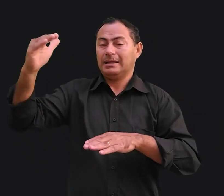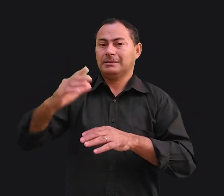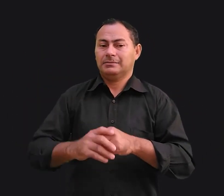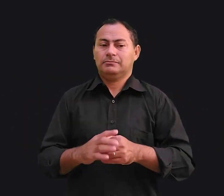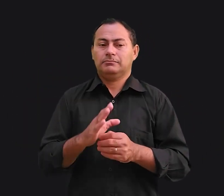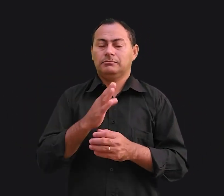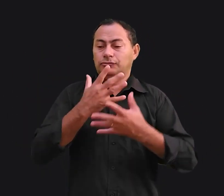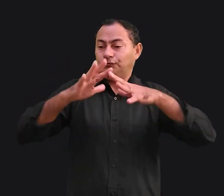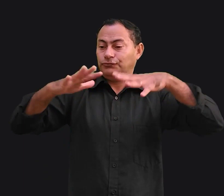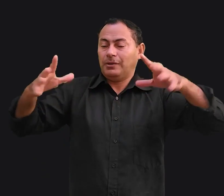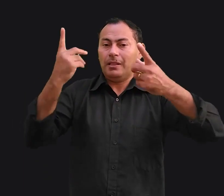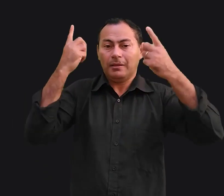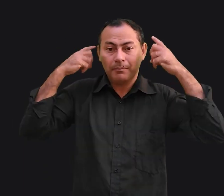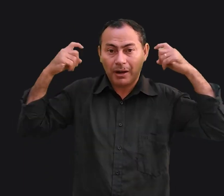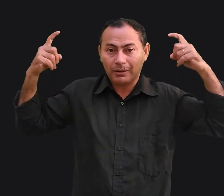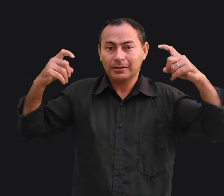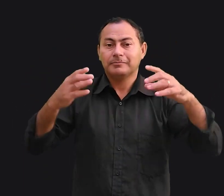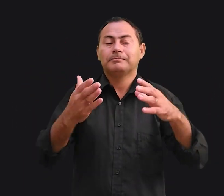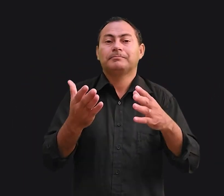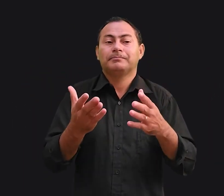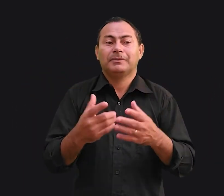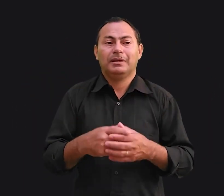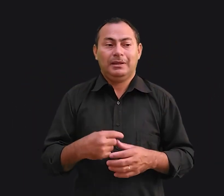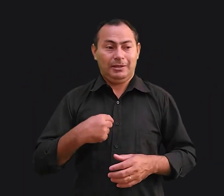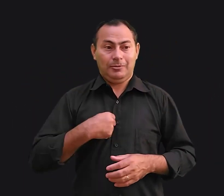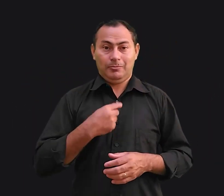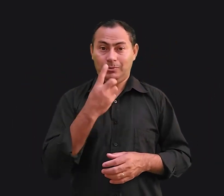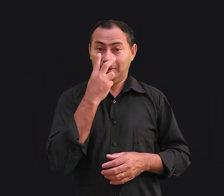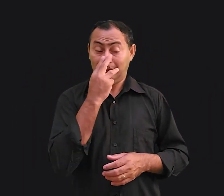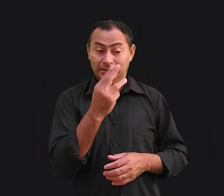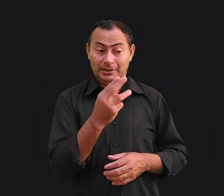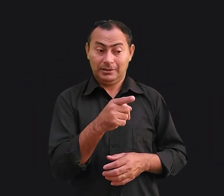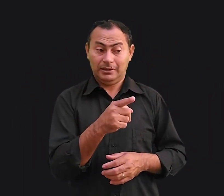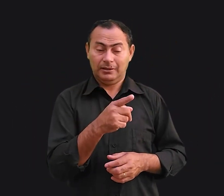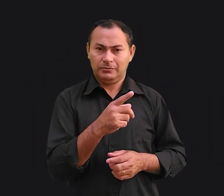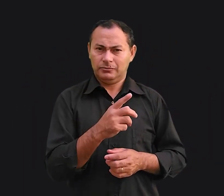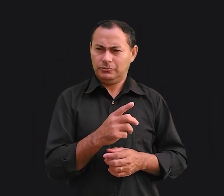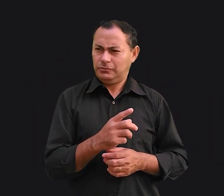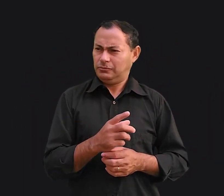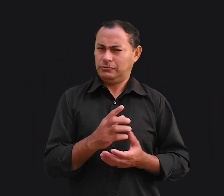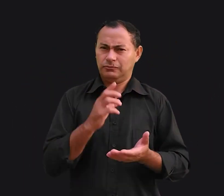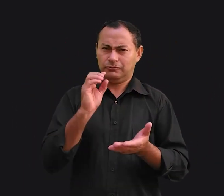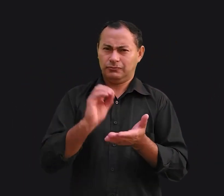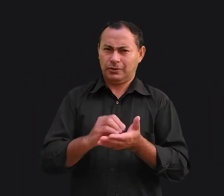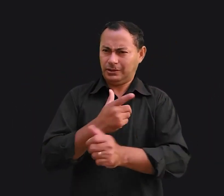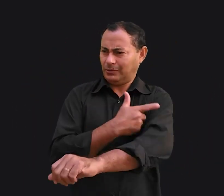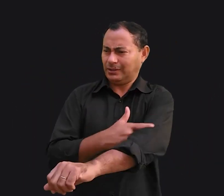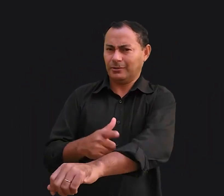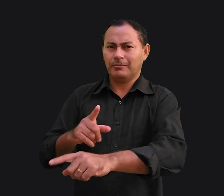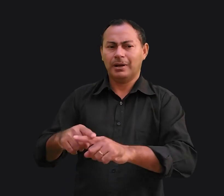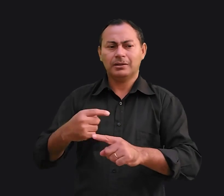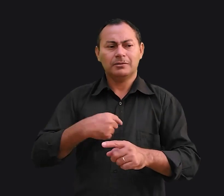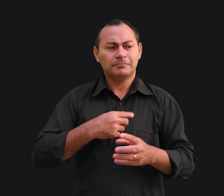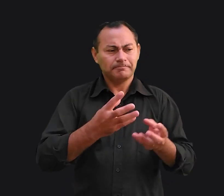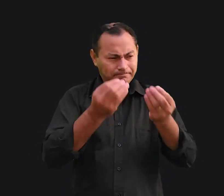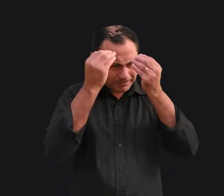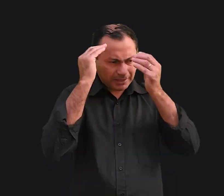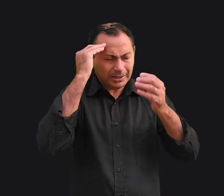inquietas e barulhentas. Eu poderia achar que ele foi muito rude comigo, mas eu captei a mensagem.